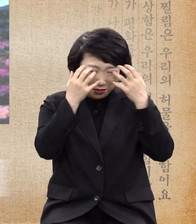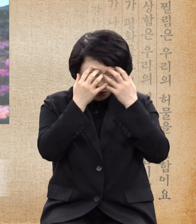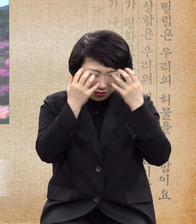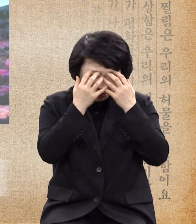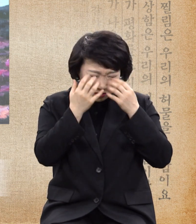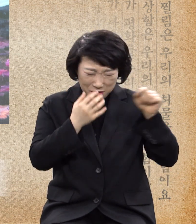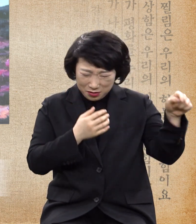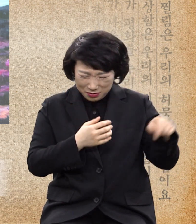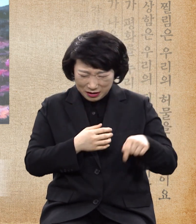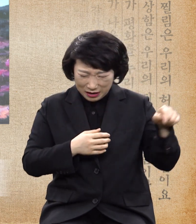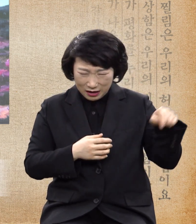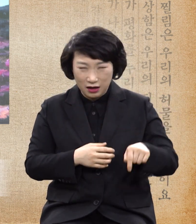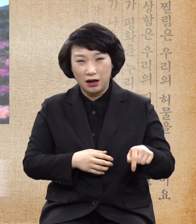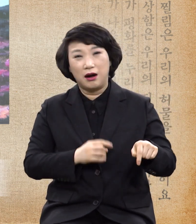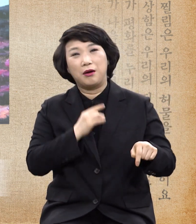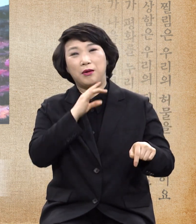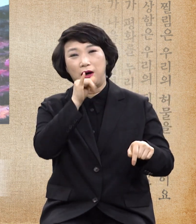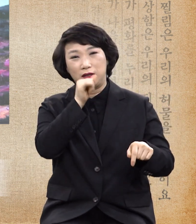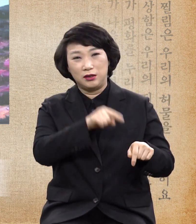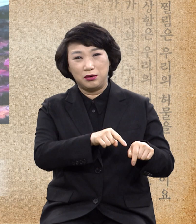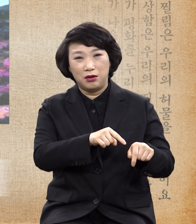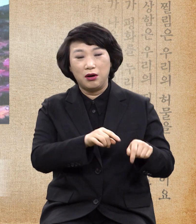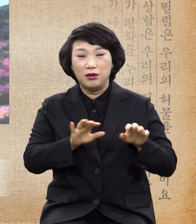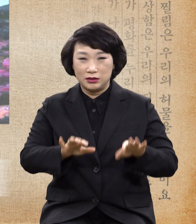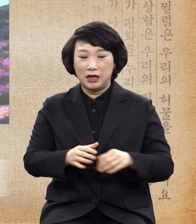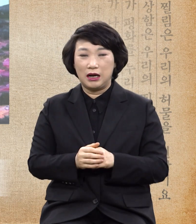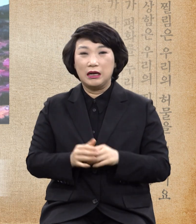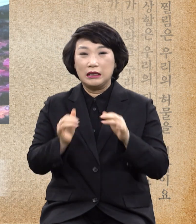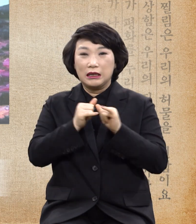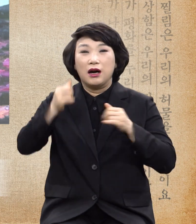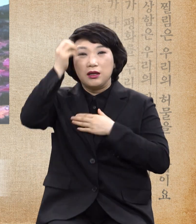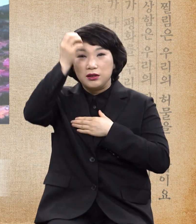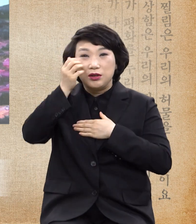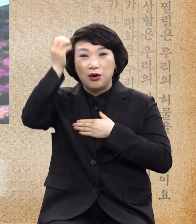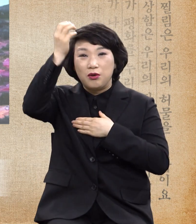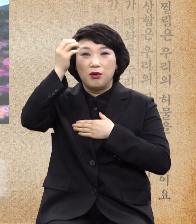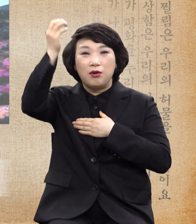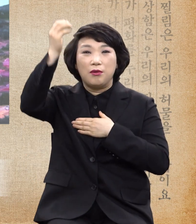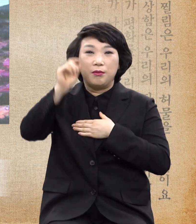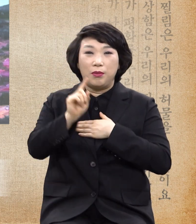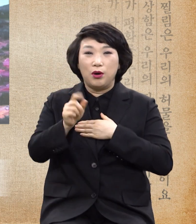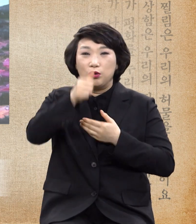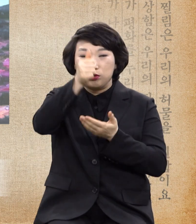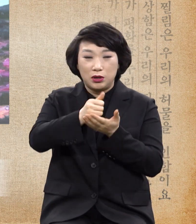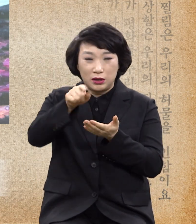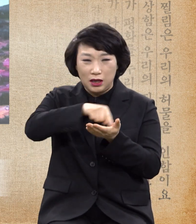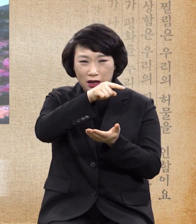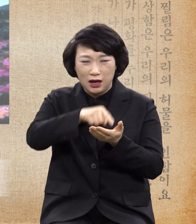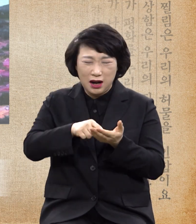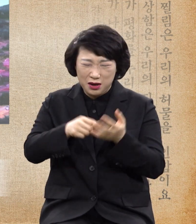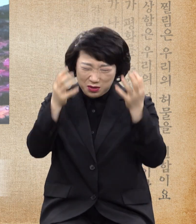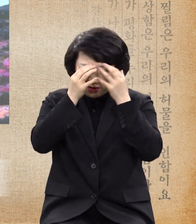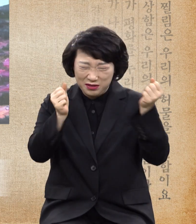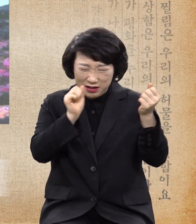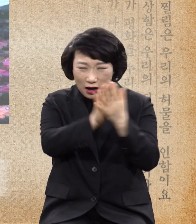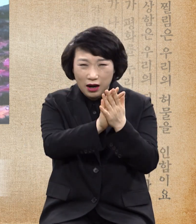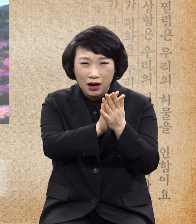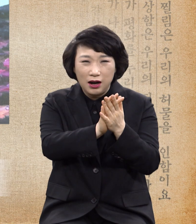자체뿐이요. 인간의 영혼에게는 죄값으로 당할 영원한 지옥의 처절한